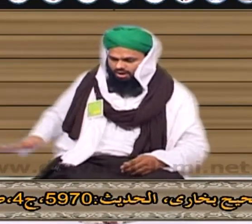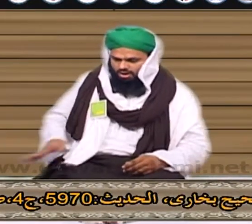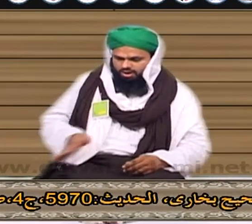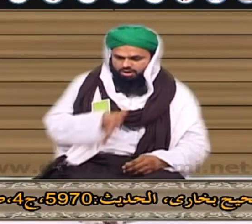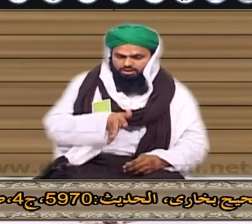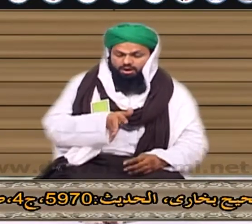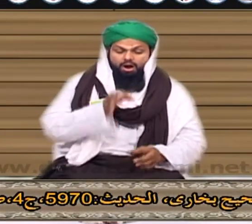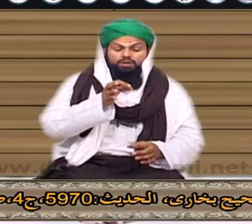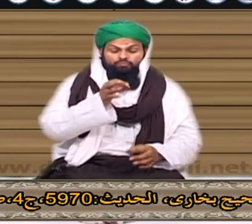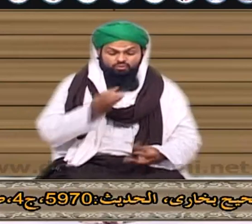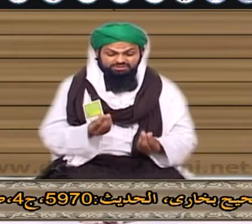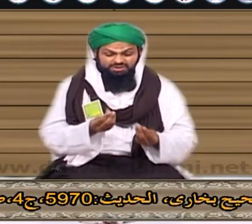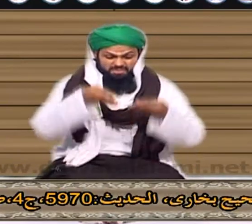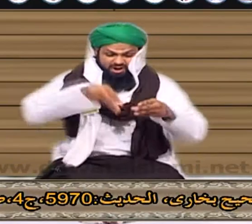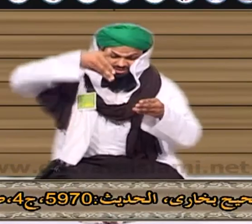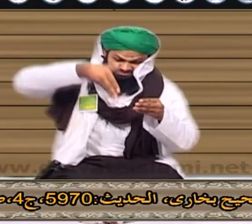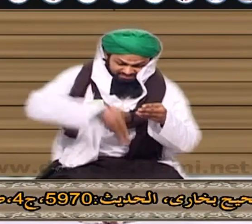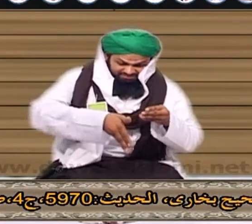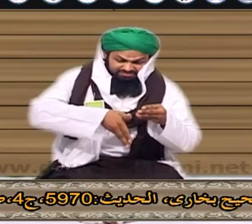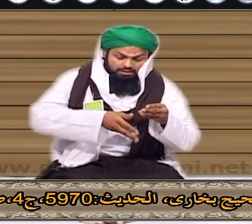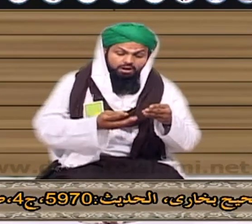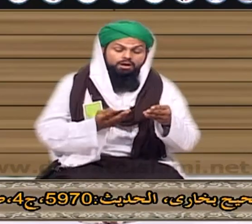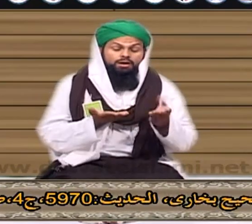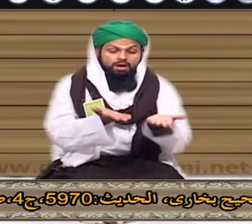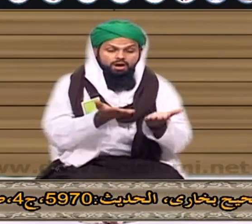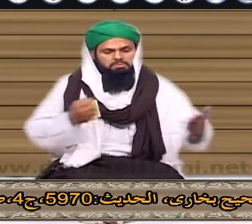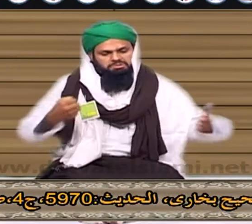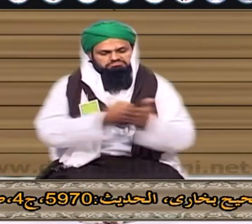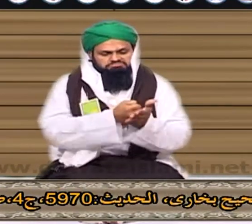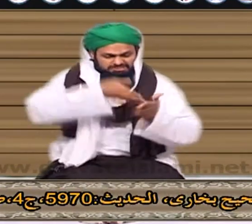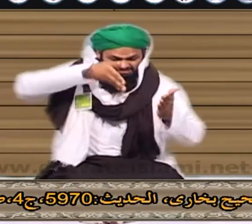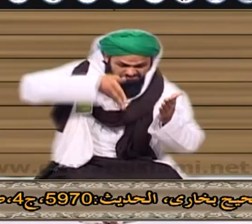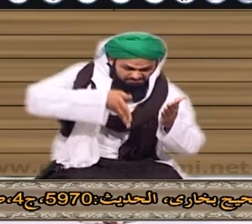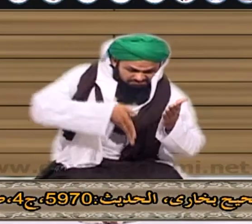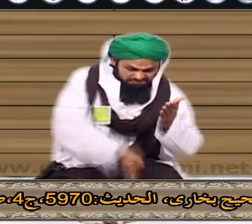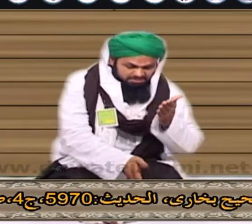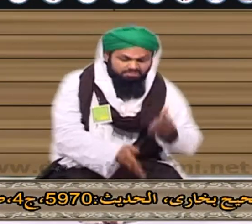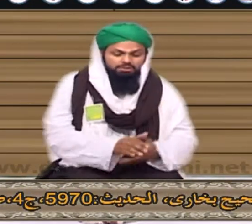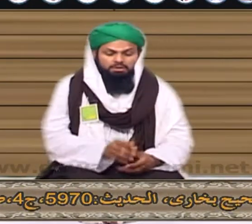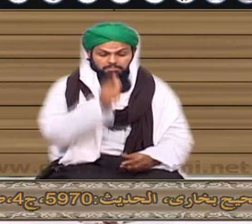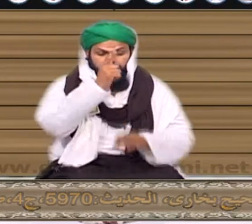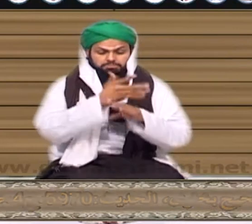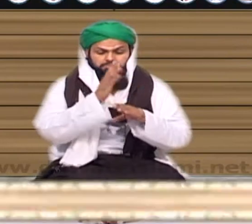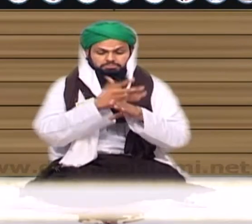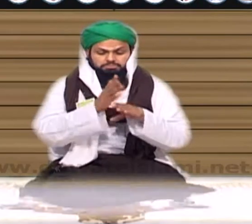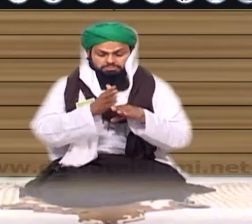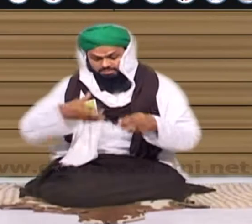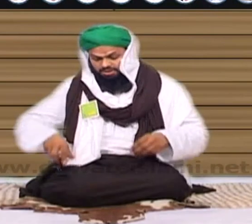تو وہ زمین میں دھسا دیا گیا قیامت تک دھستا رہے گا تخنے سے نیچے جو پہنتے تکبر سے